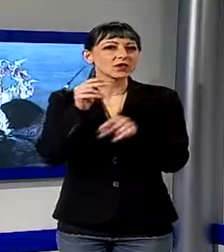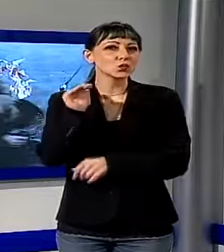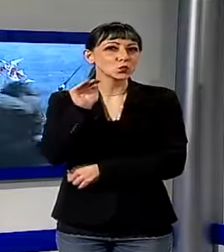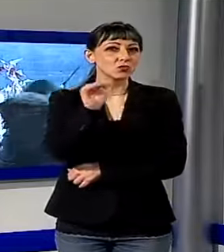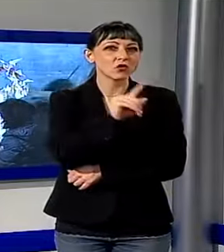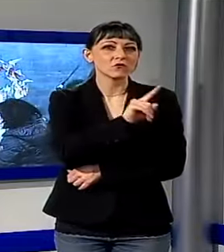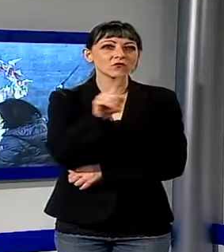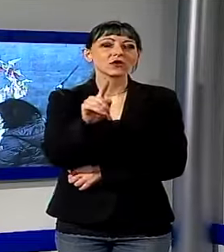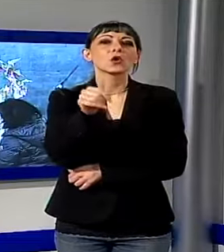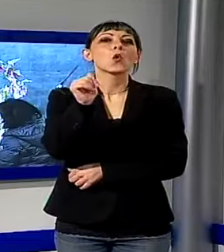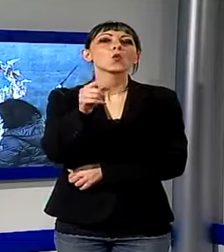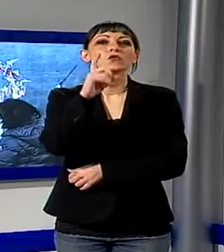'11 gennaio ad ingresso libero